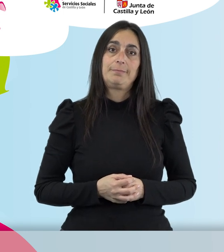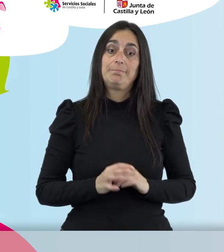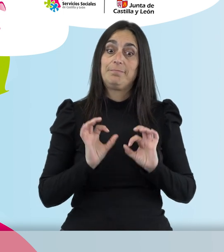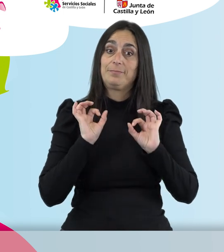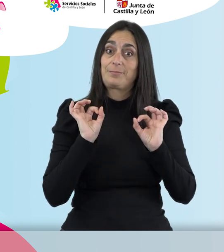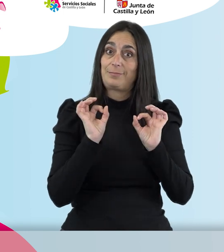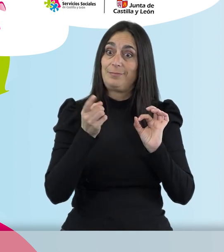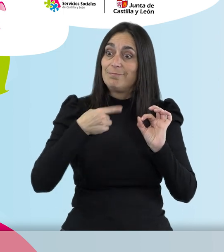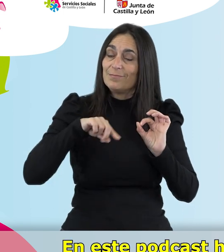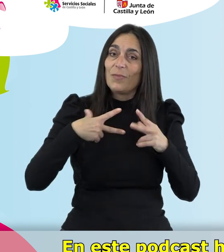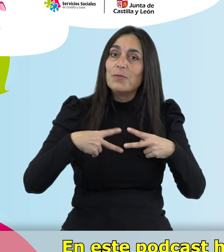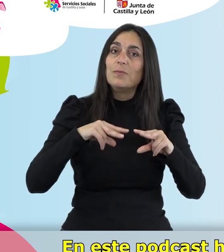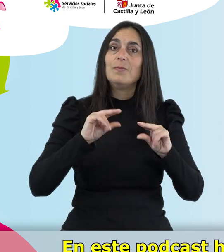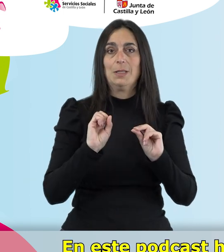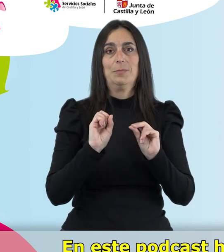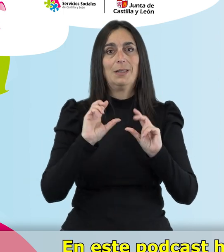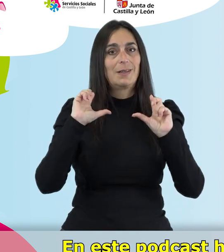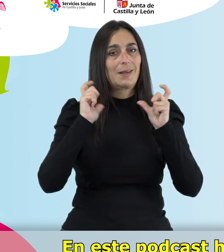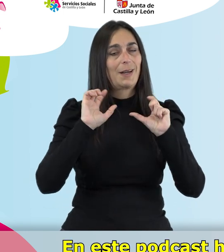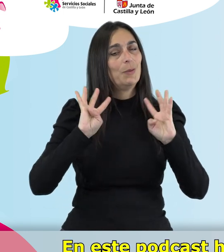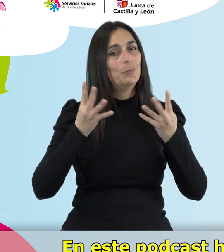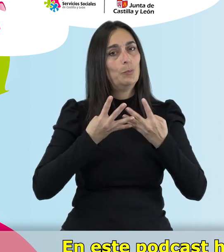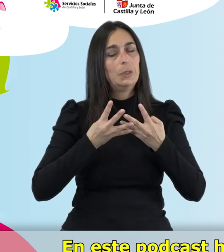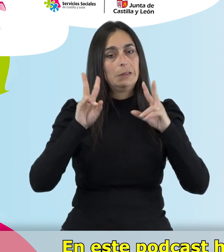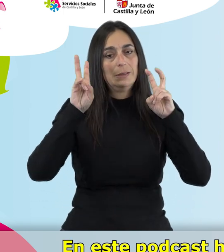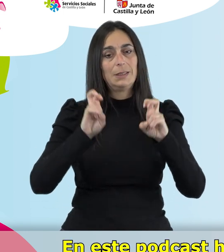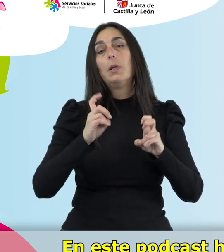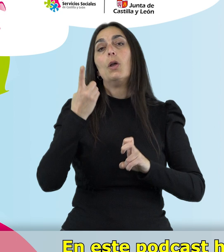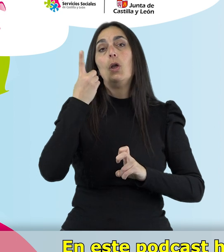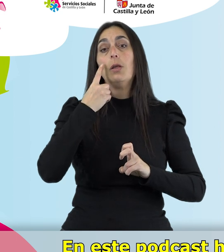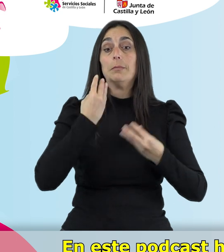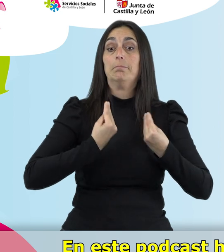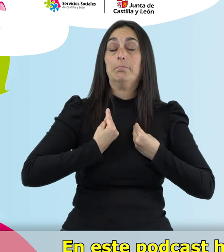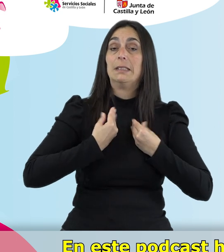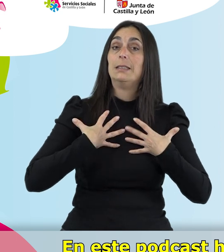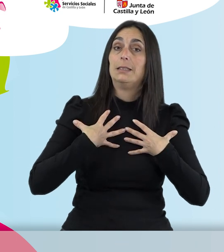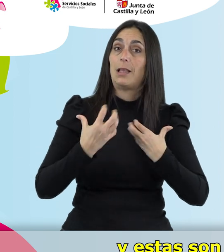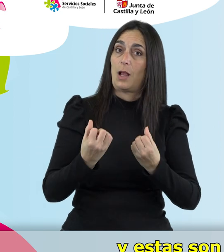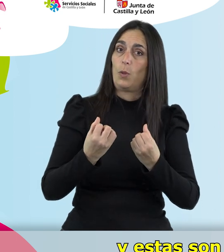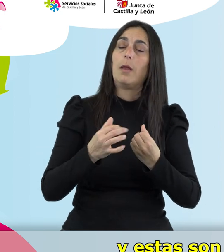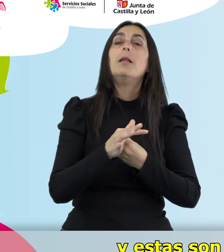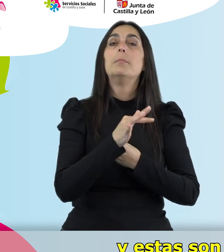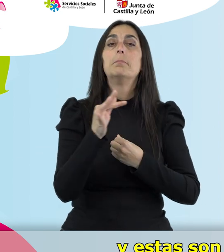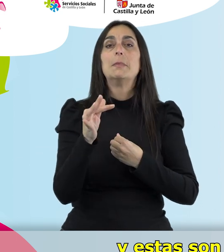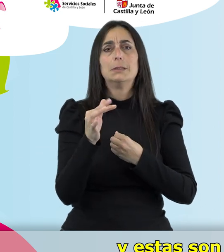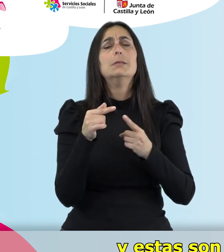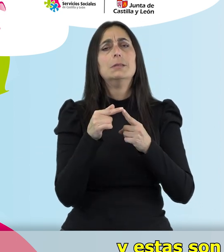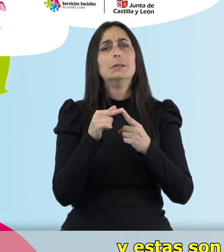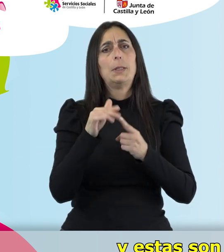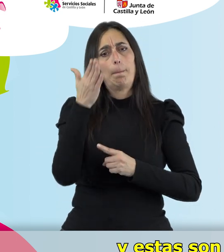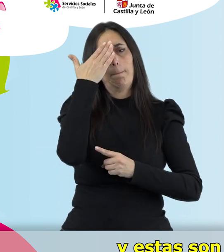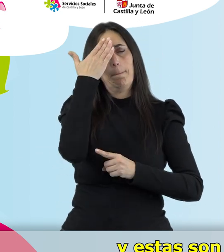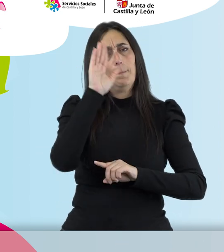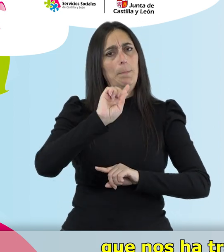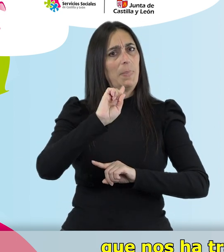Así terminamos. En este podcast hemos hablado de hábitos de vida saludables y estas son algunas de las